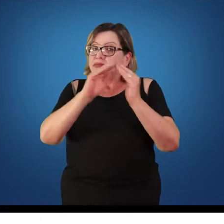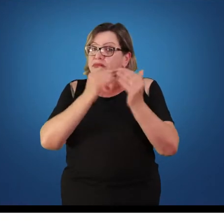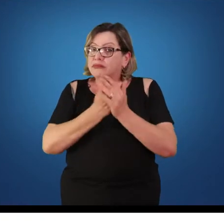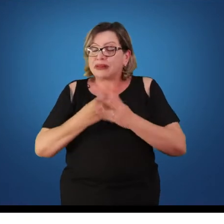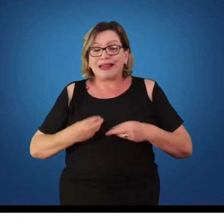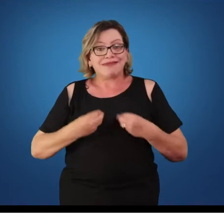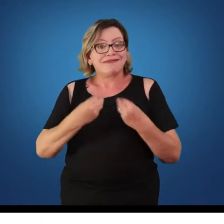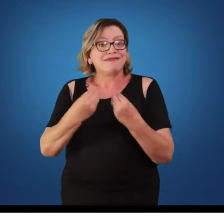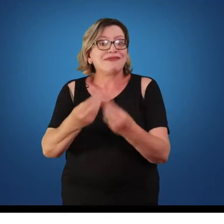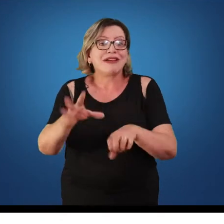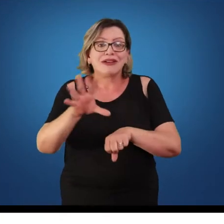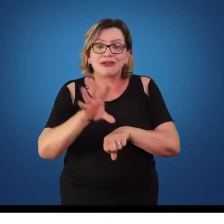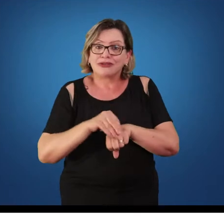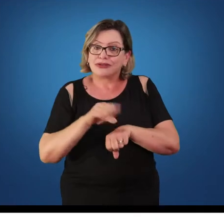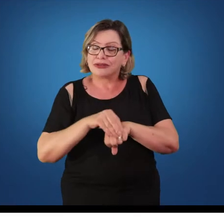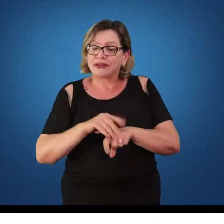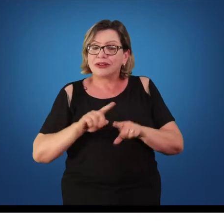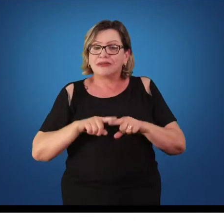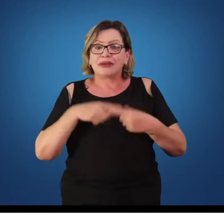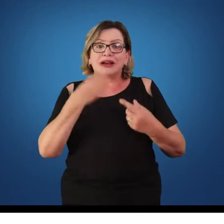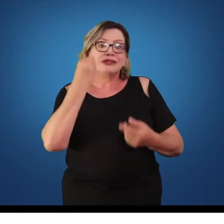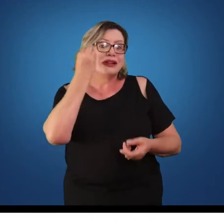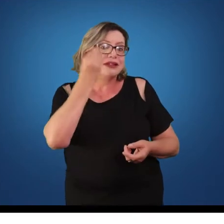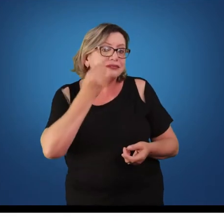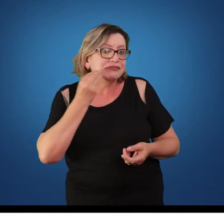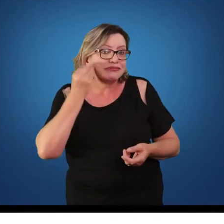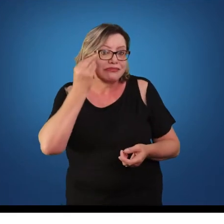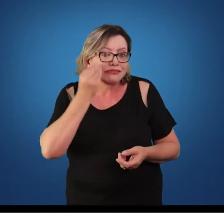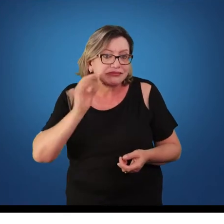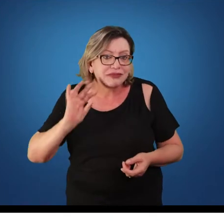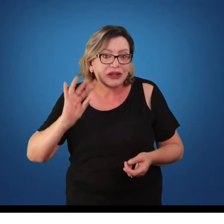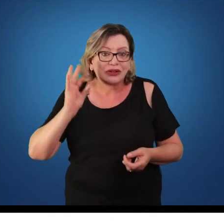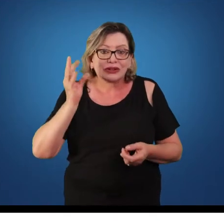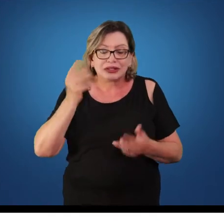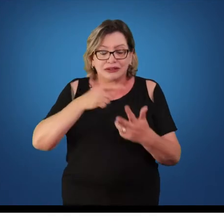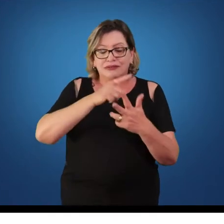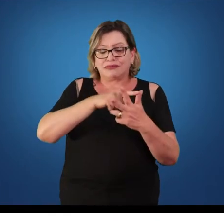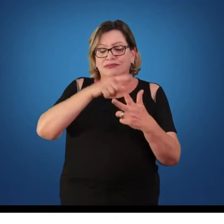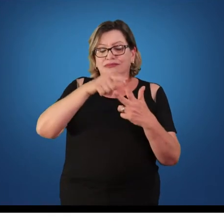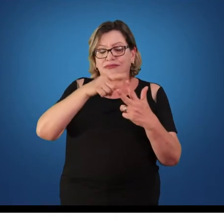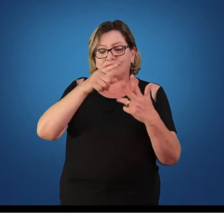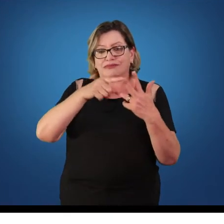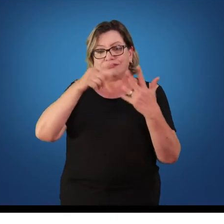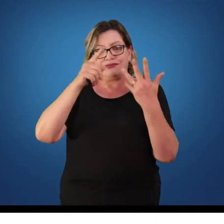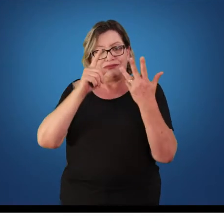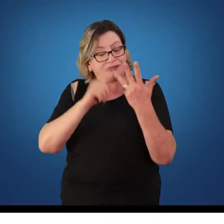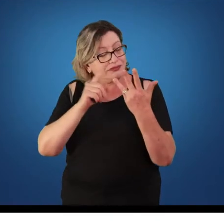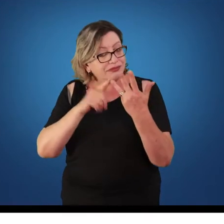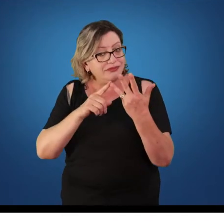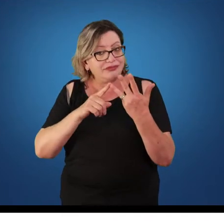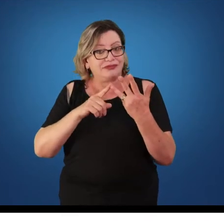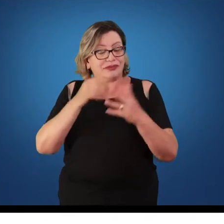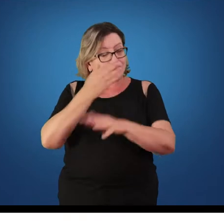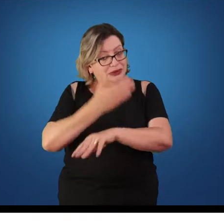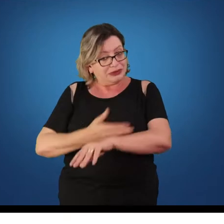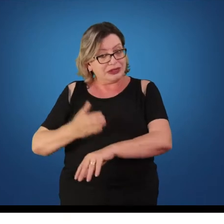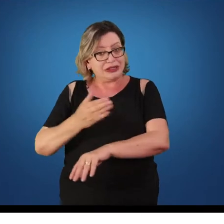Mas as vivências vão girar em torno de apenas quatro campos, então as vivências não vão se voltar para o campo da